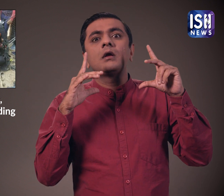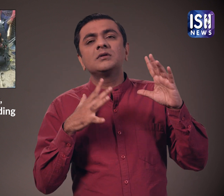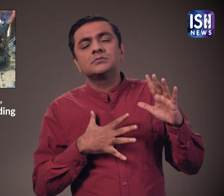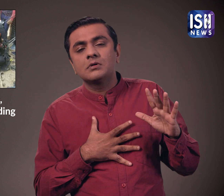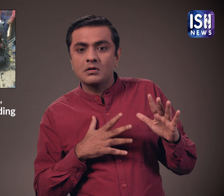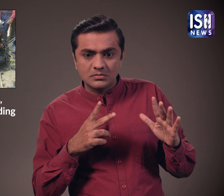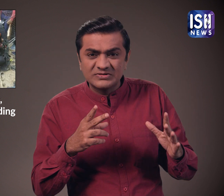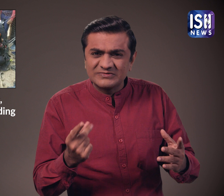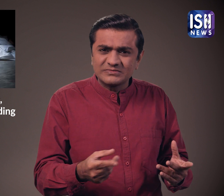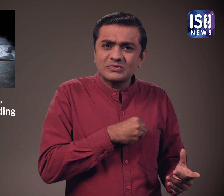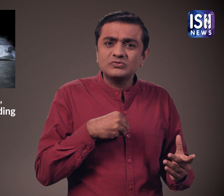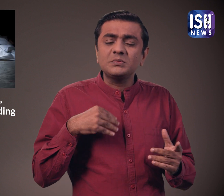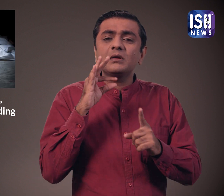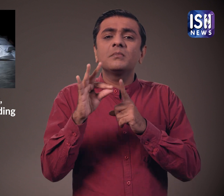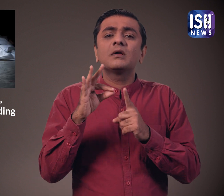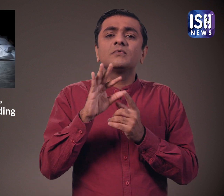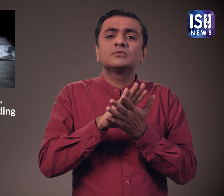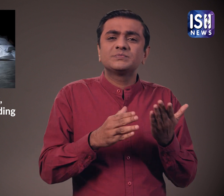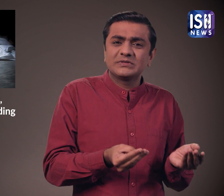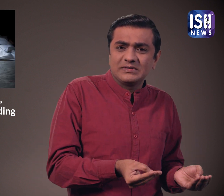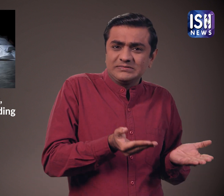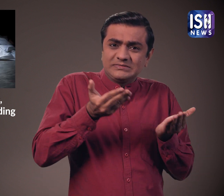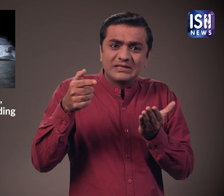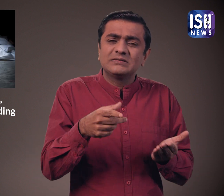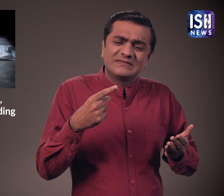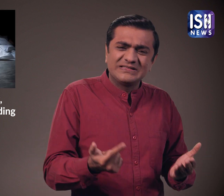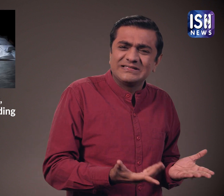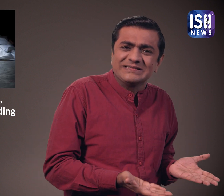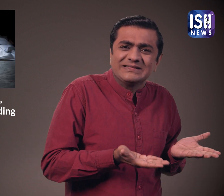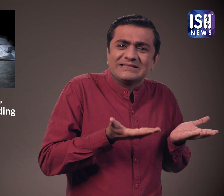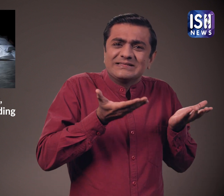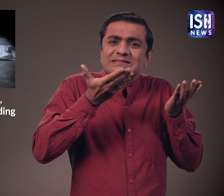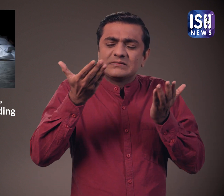अर्द बेहोशी की हालत में एक नीजी अस्पताल ले गए जहां इलाज के दौरान उसकी मौत हो गई